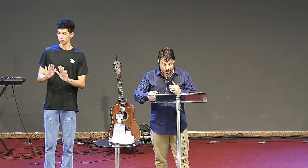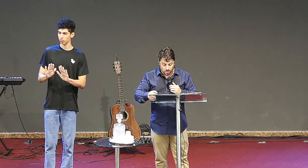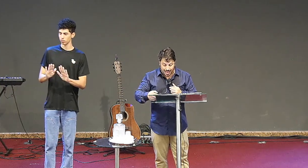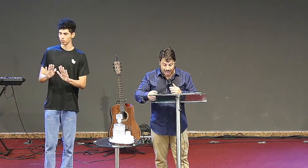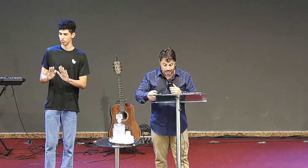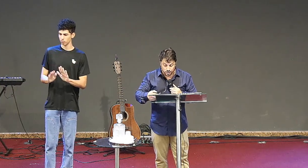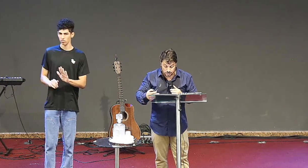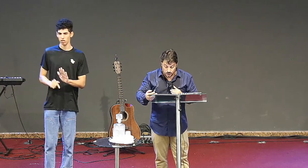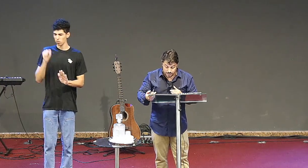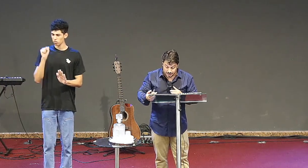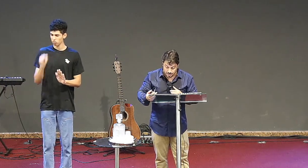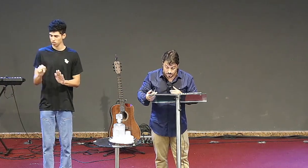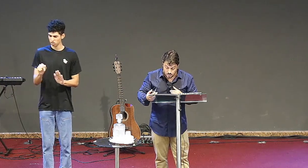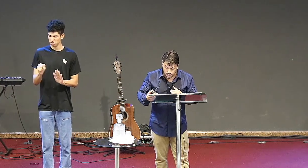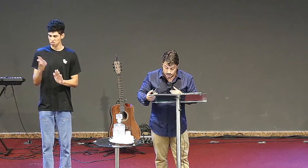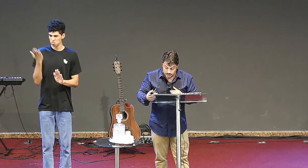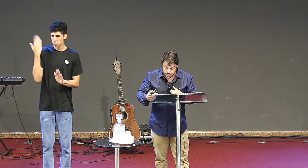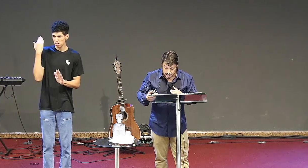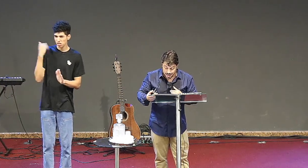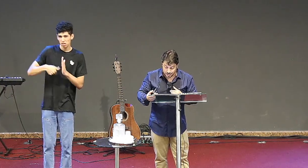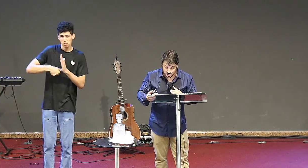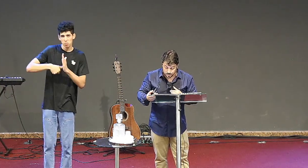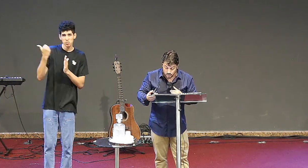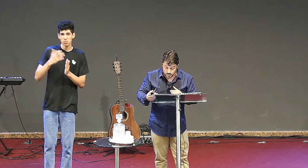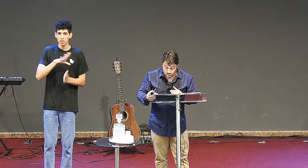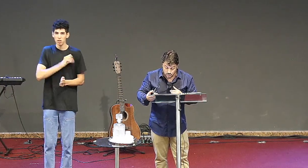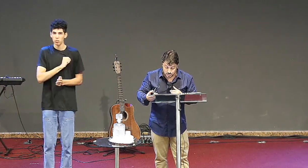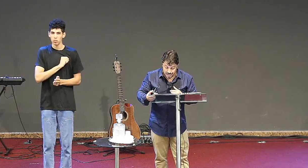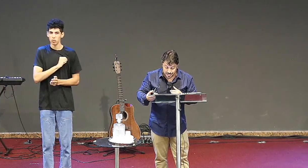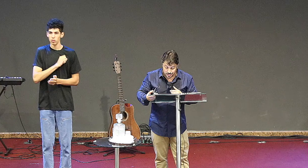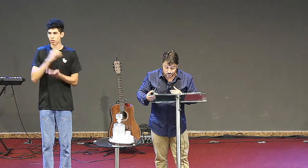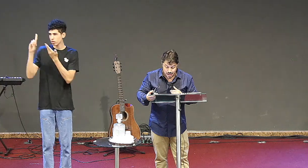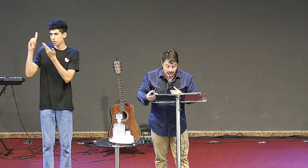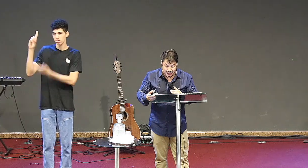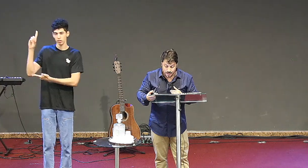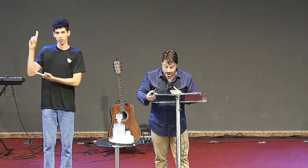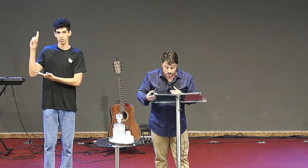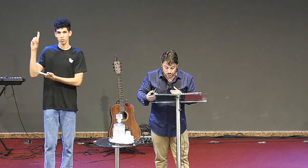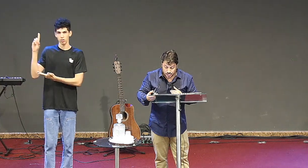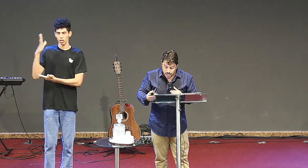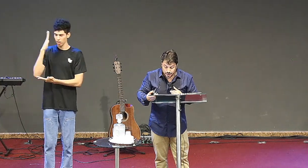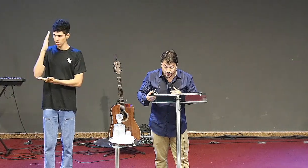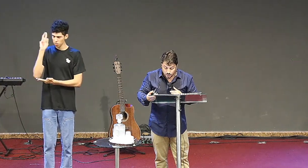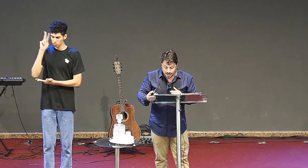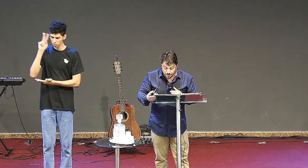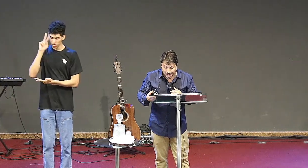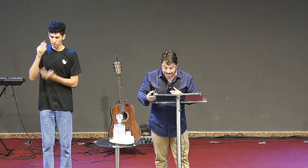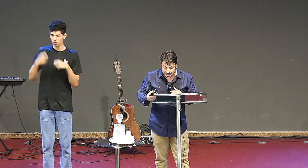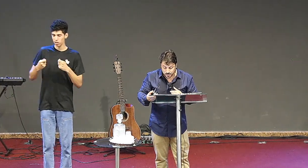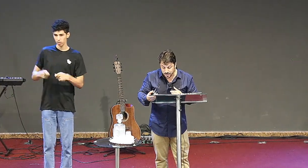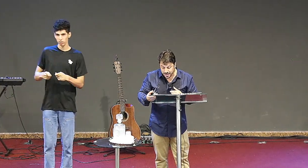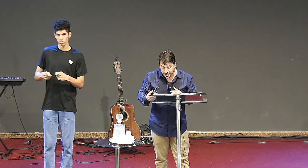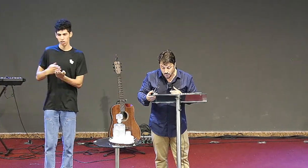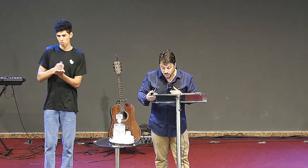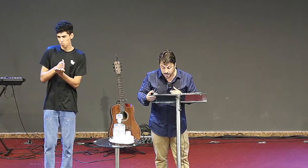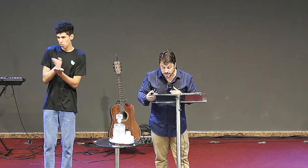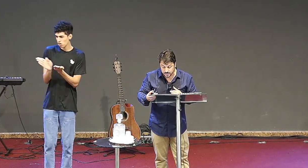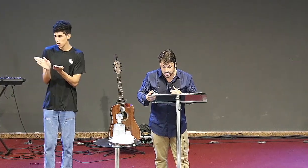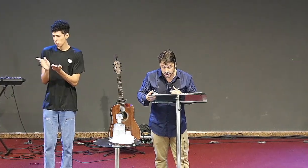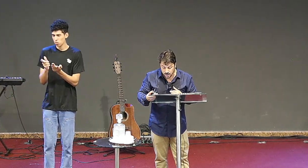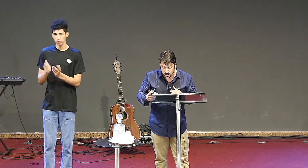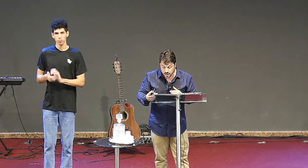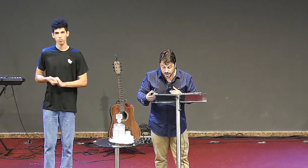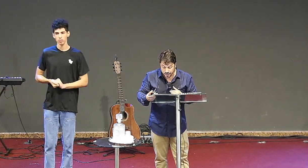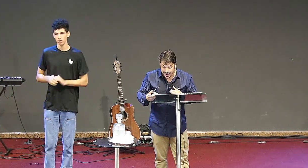que abandonaste o teu primeiro amor. Lembra-te, pois, de onde caíste. Arrepende-te, e volta à prática das primeiras obras.